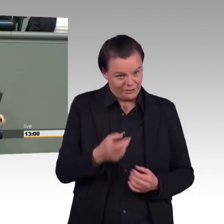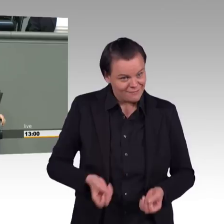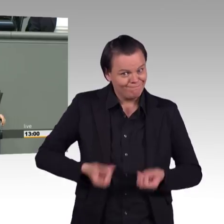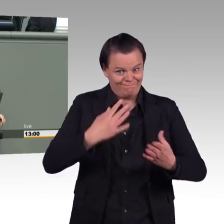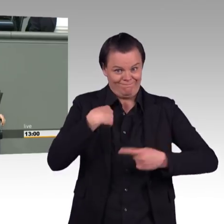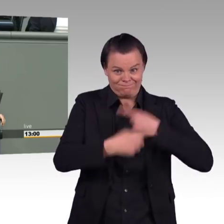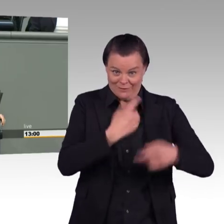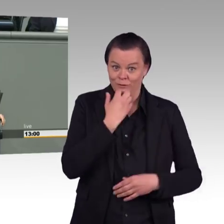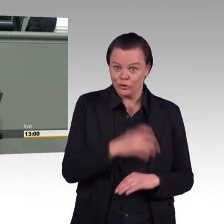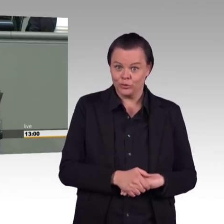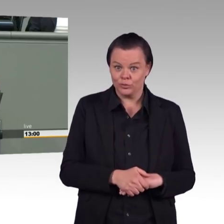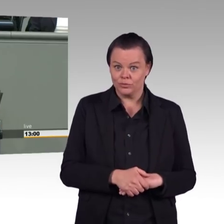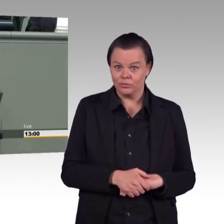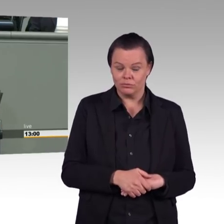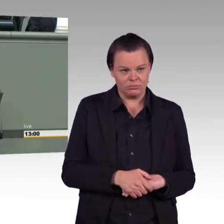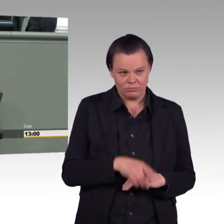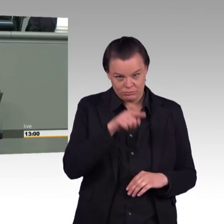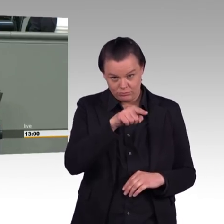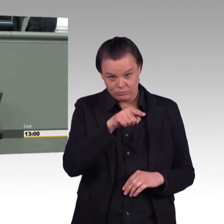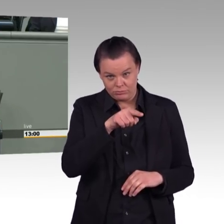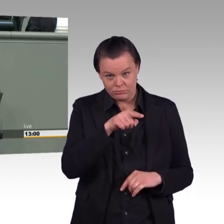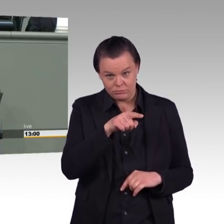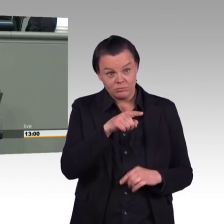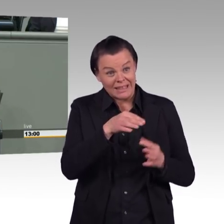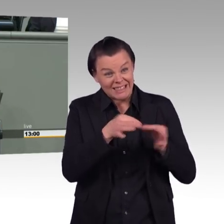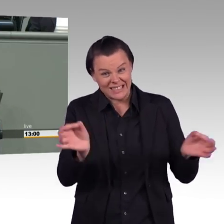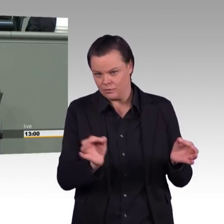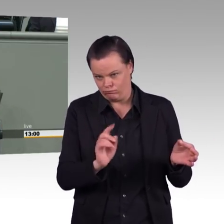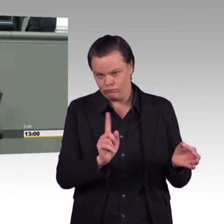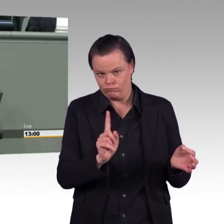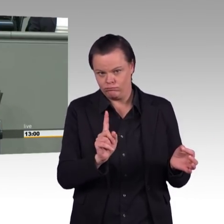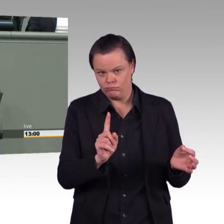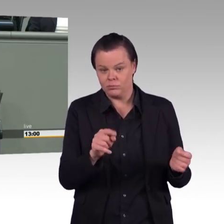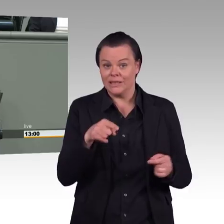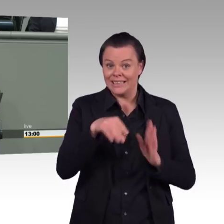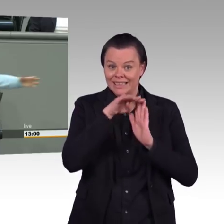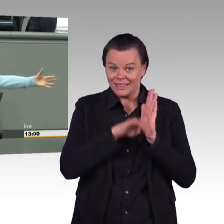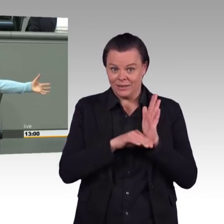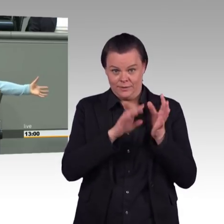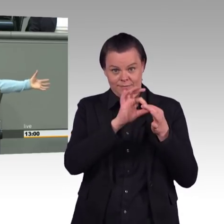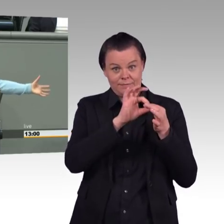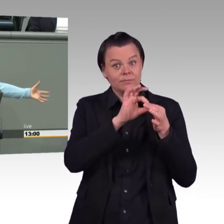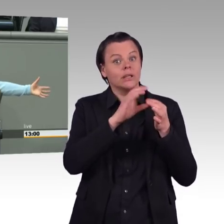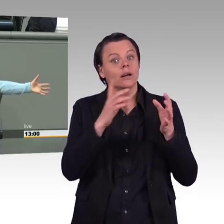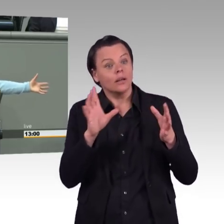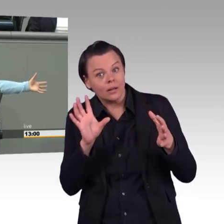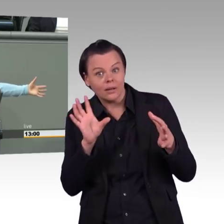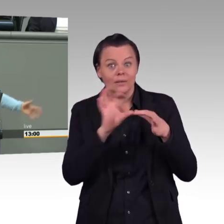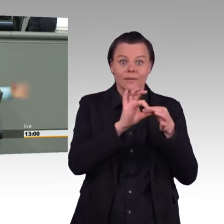koppeln es noch nicht mal daran, dass Sie Arbeitsplätze und die Kohlekonzerne in der Region halten wollen. Nein, Sie wollen das einfach mit der Gießkanne so verteilen.